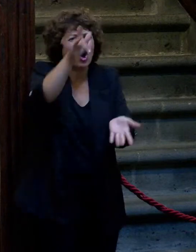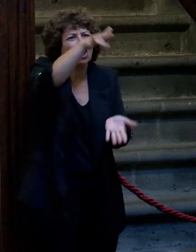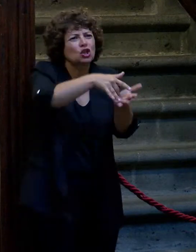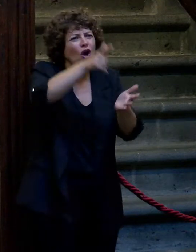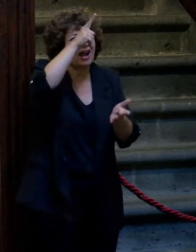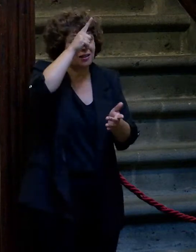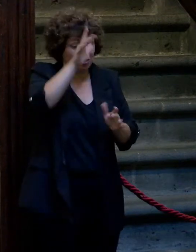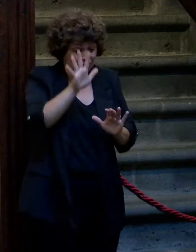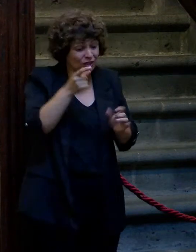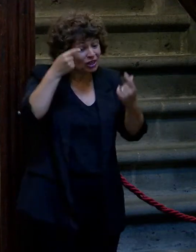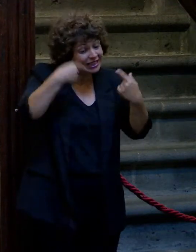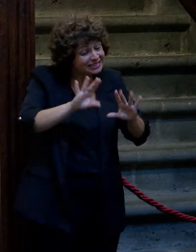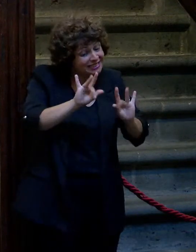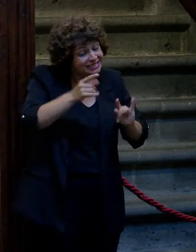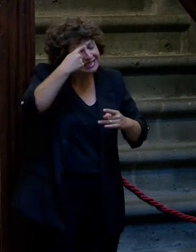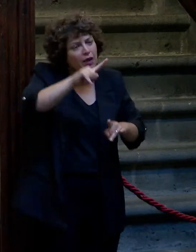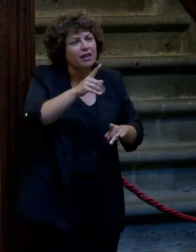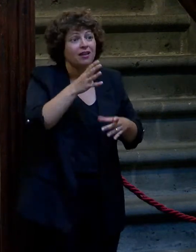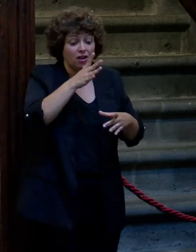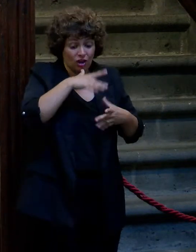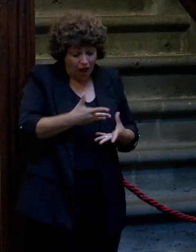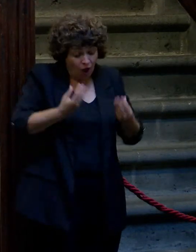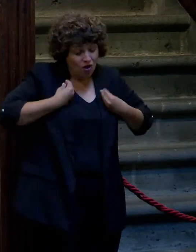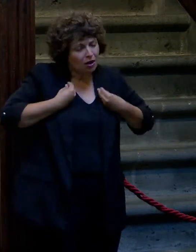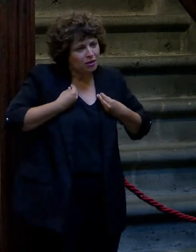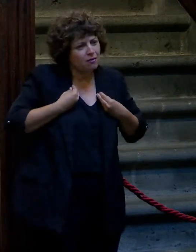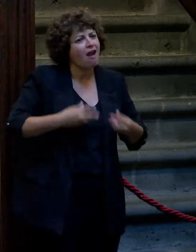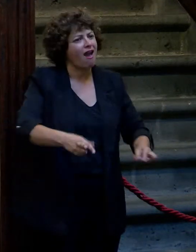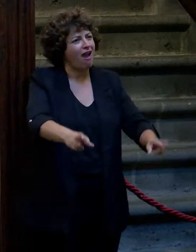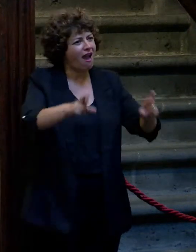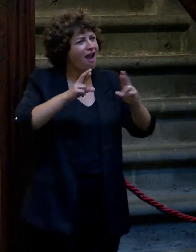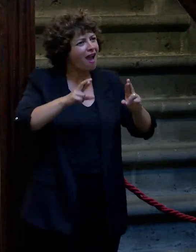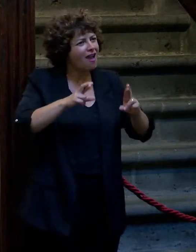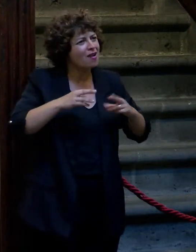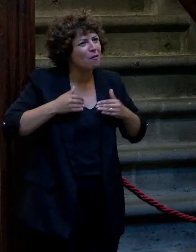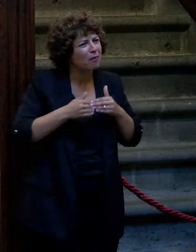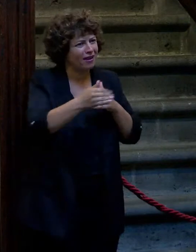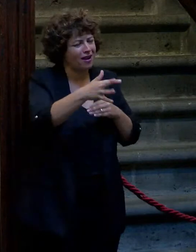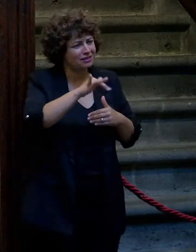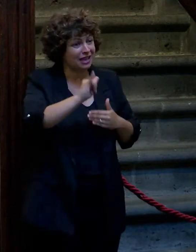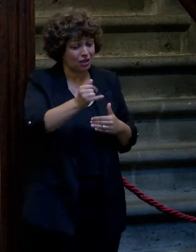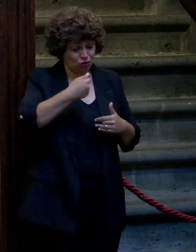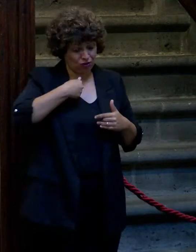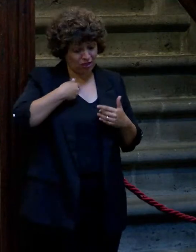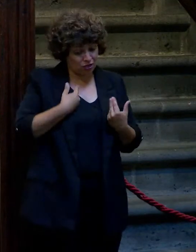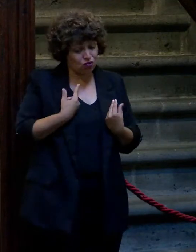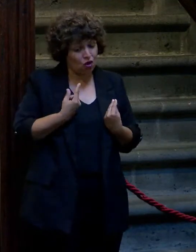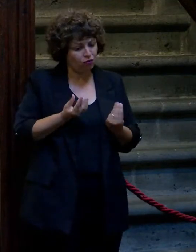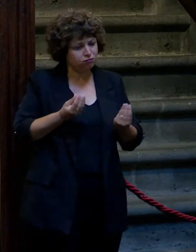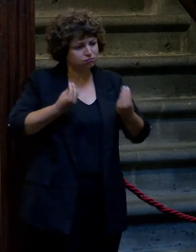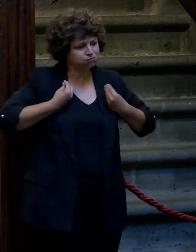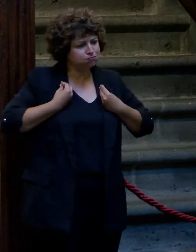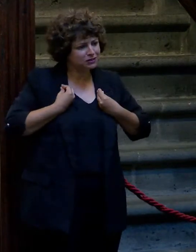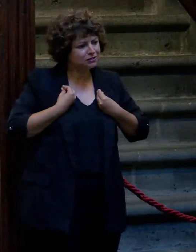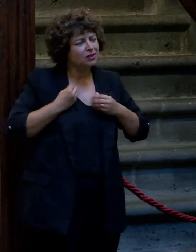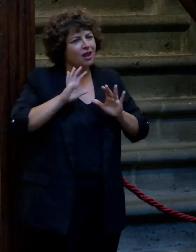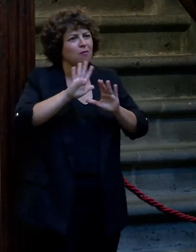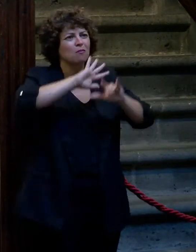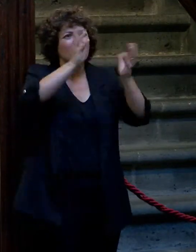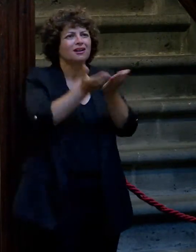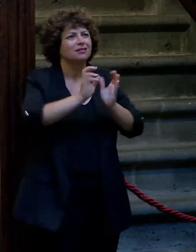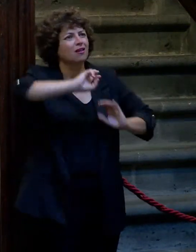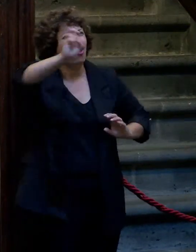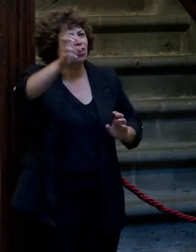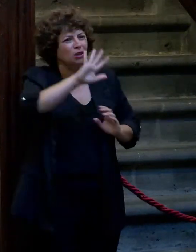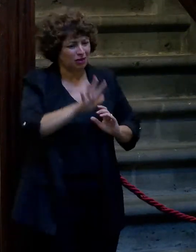es que donde viven no hay esperanza. En el lugar donde yo vivía no tenía posibilidad de vivir. O sea, es como si no te faltara la atmósfera, como si vas a otro planeta. Y